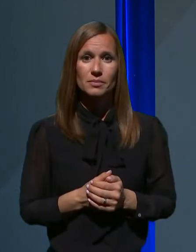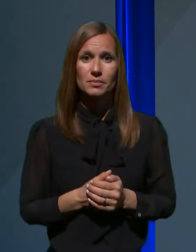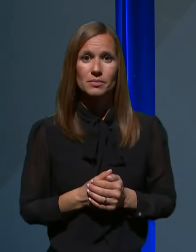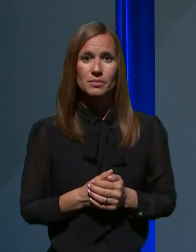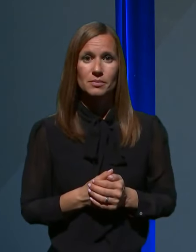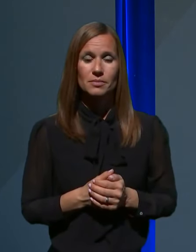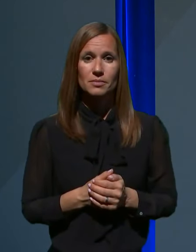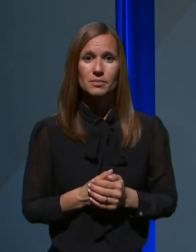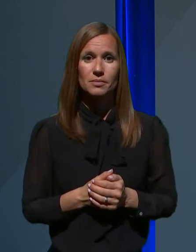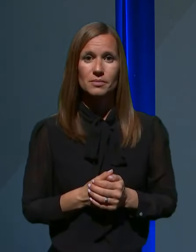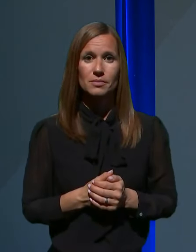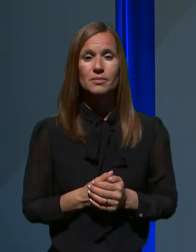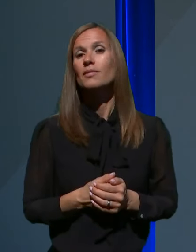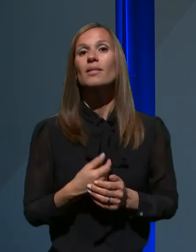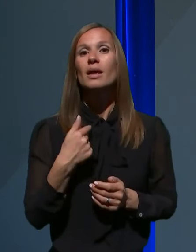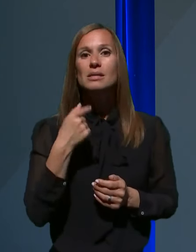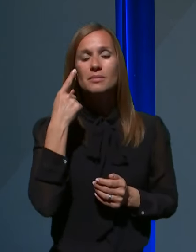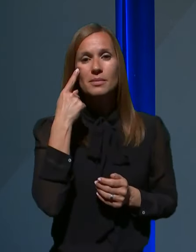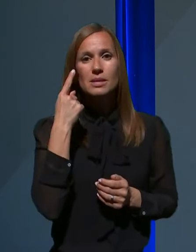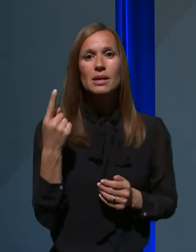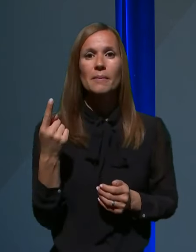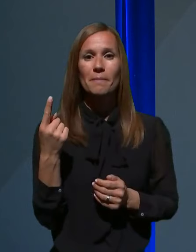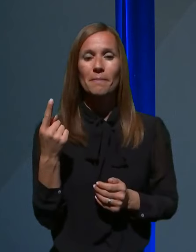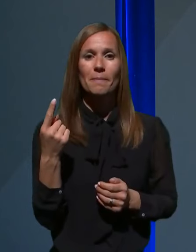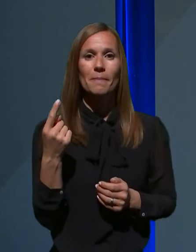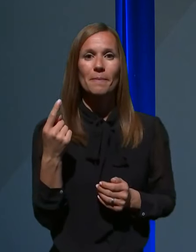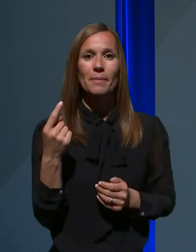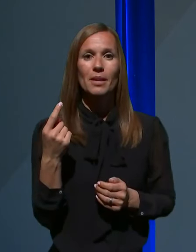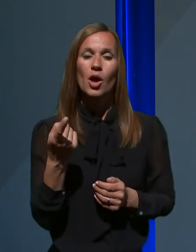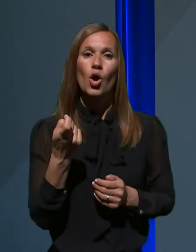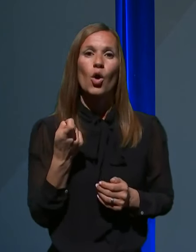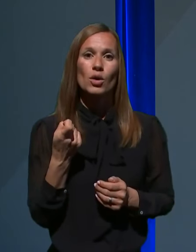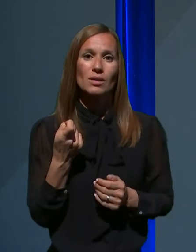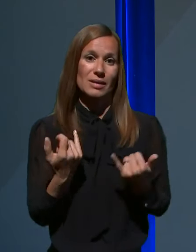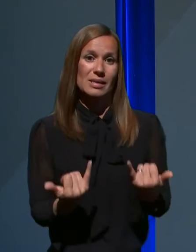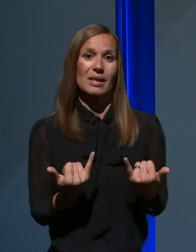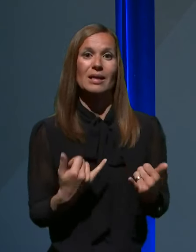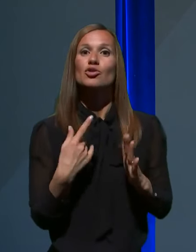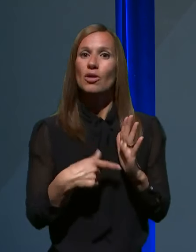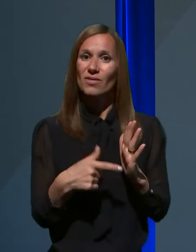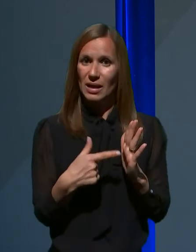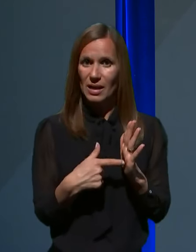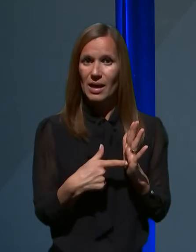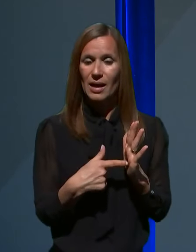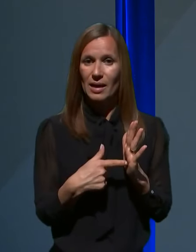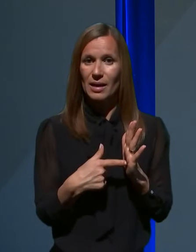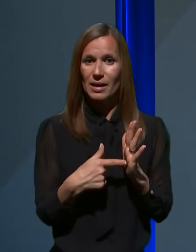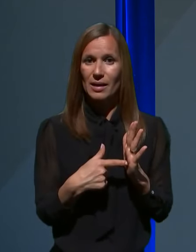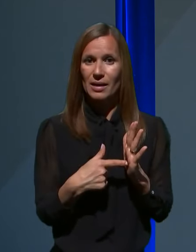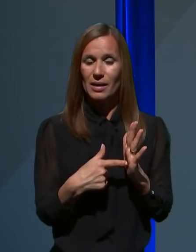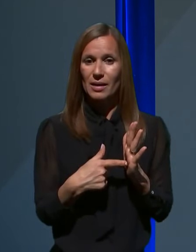Zdaj, jaz mislim, da je od sedanje številke, ki je bila do